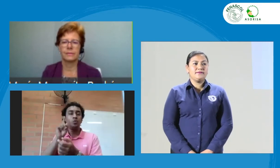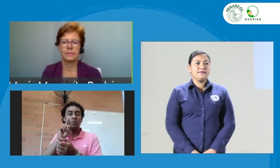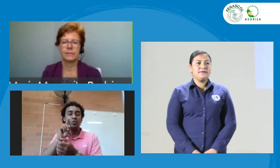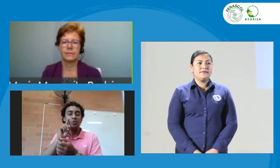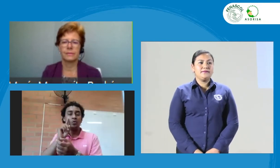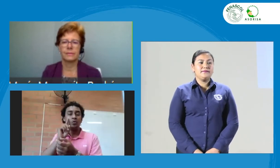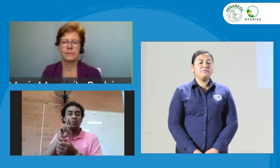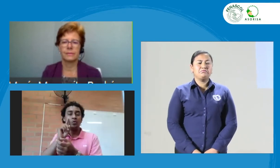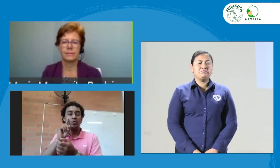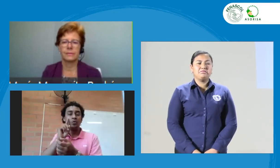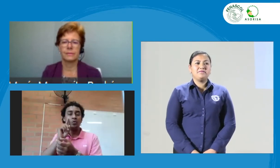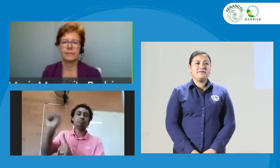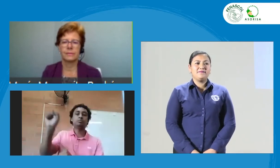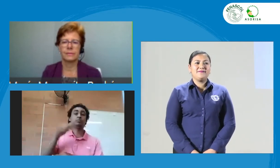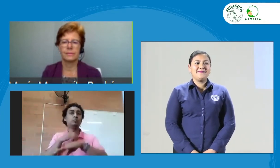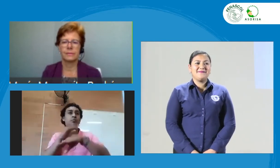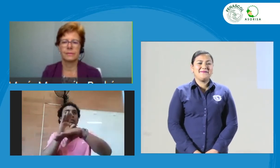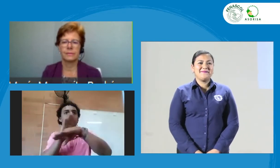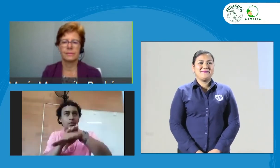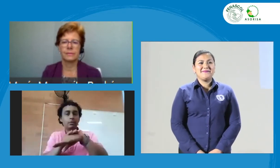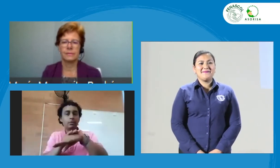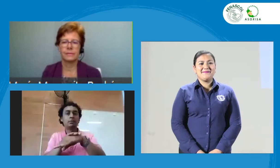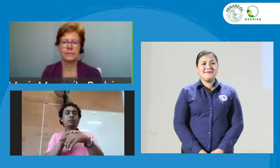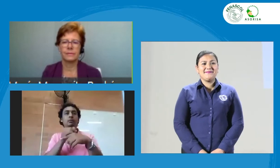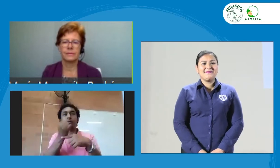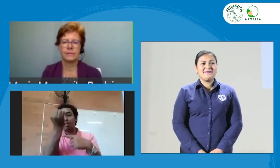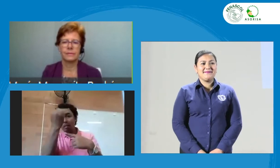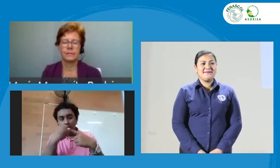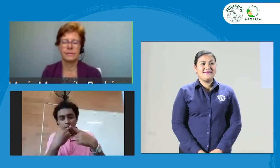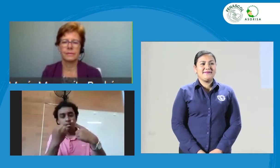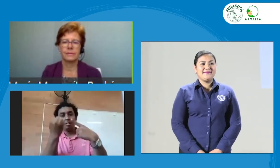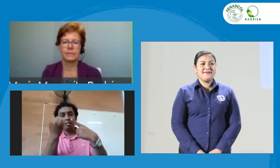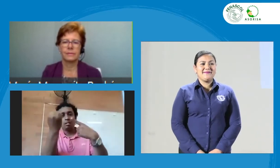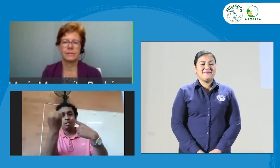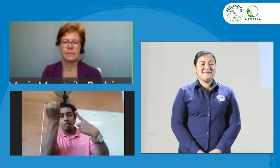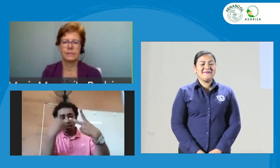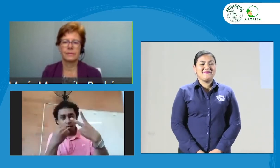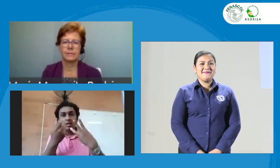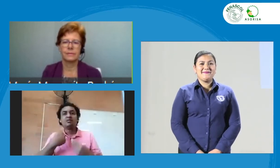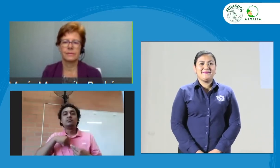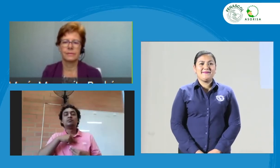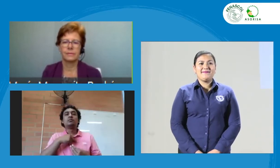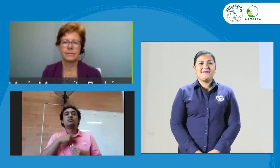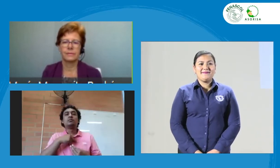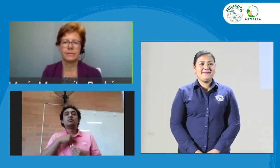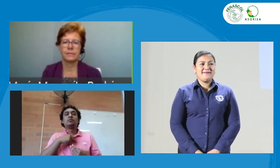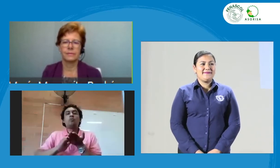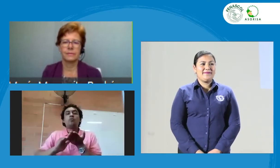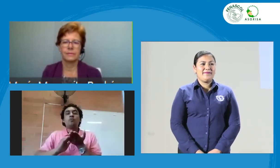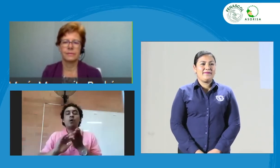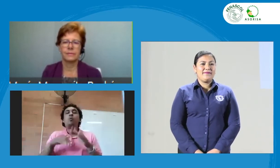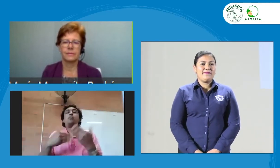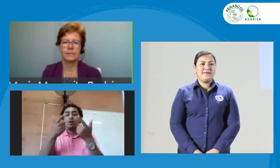Y que muchas veces pues las asociaciones de sordos tratan de hacer esta clase de